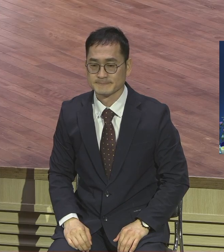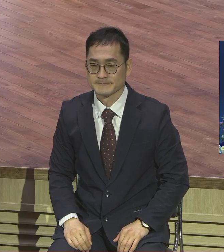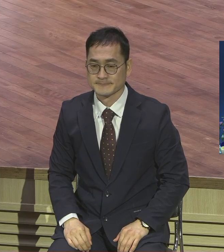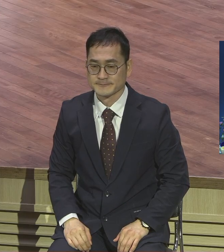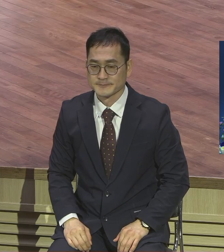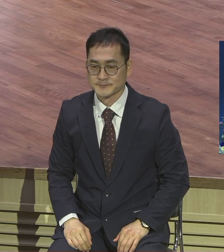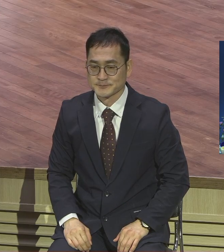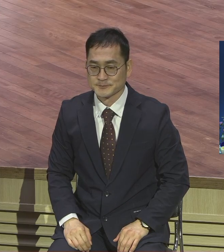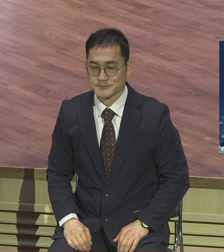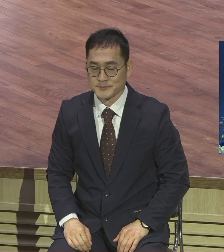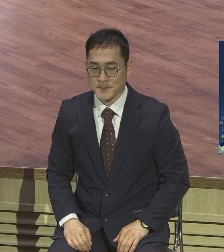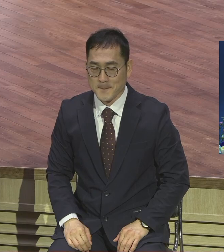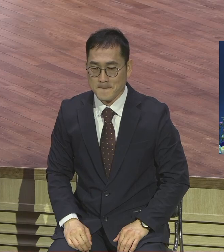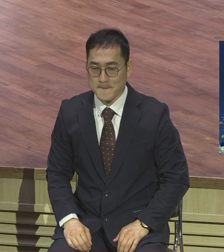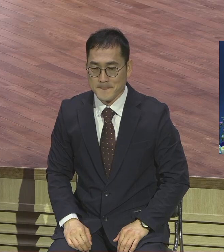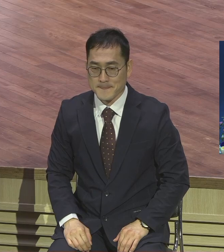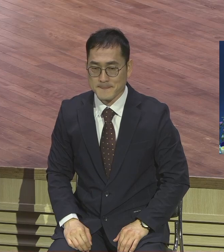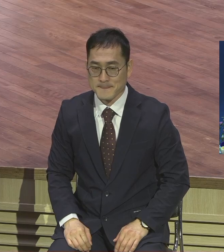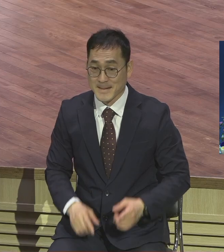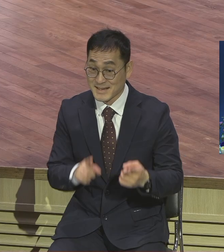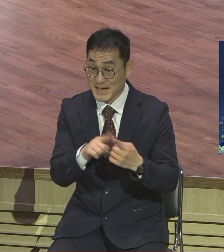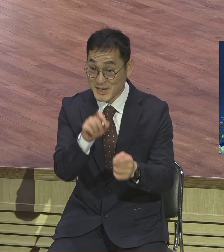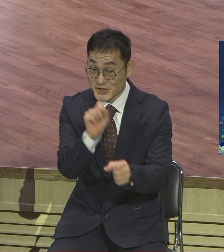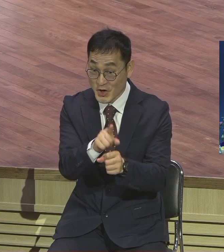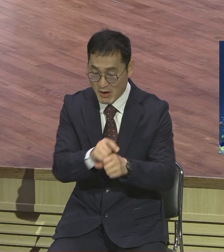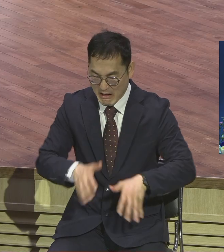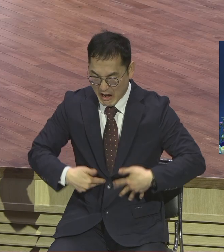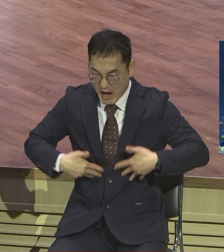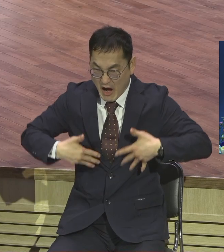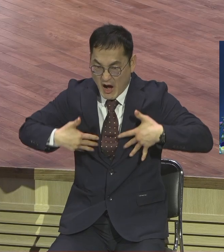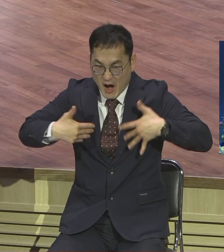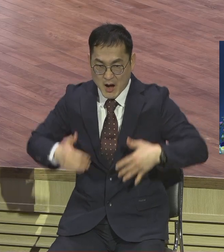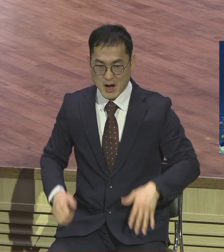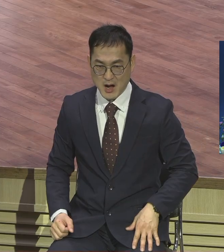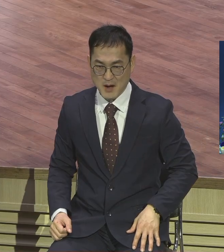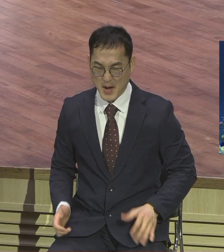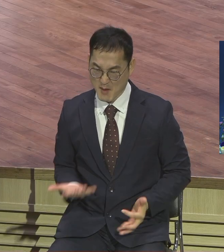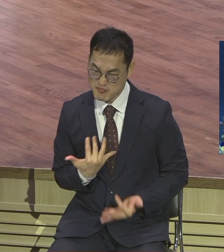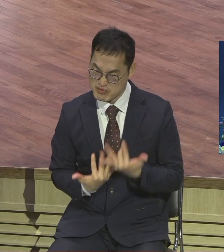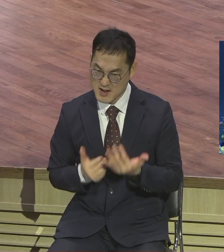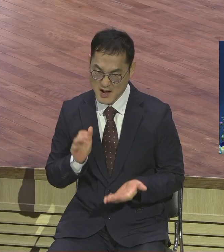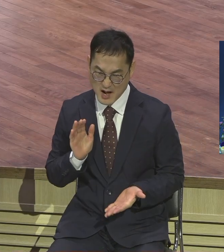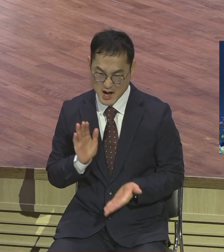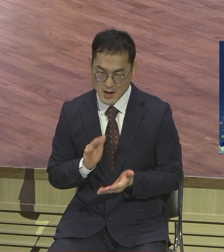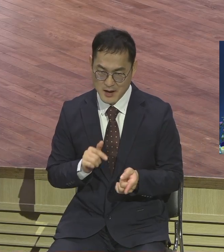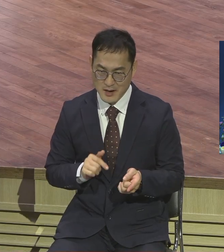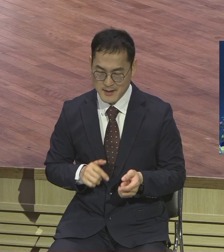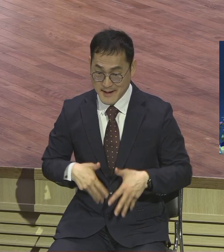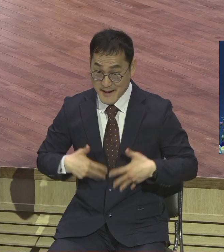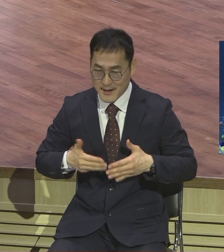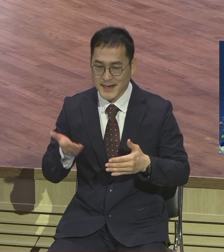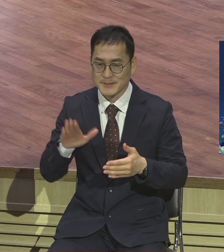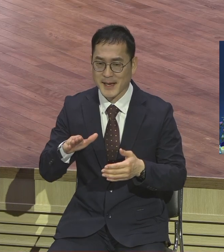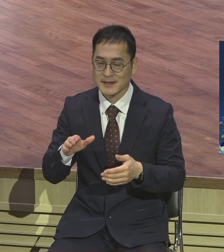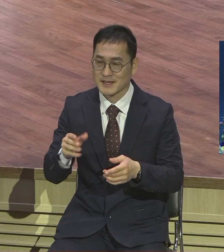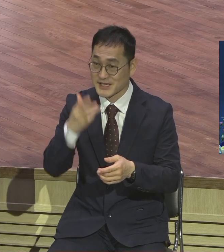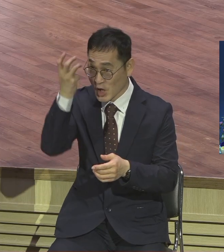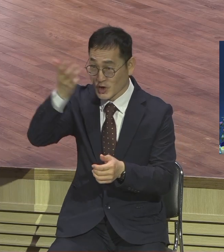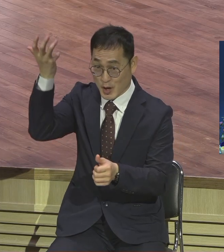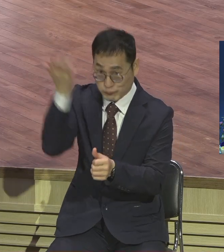비록 불같은 성격의 소유자였지만은 마가다라빵에서 성령 강림 이후에 그야말로